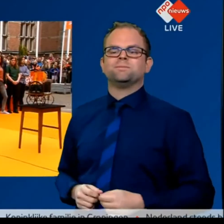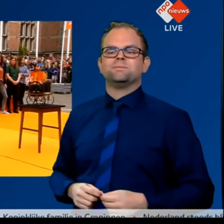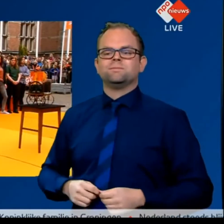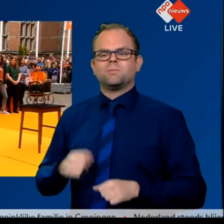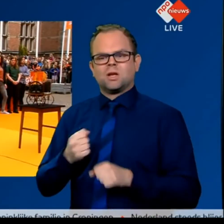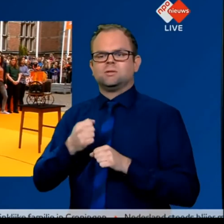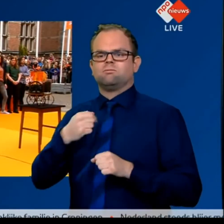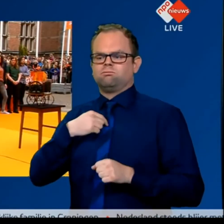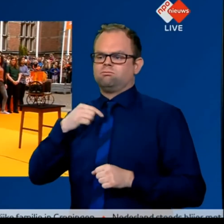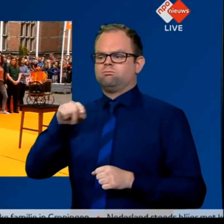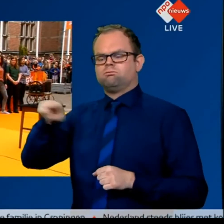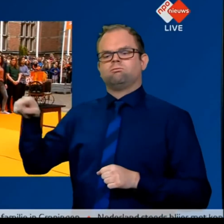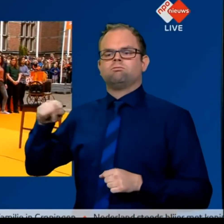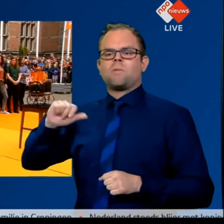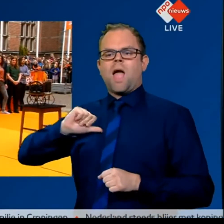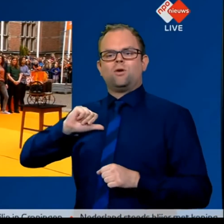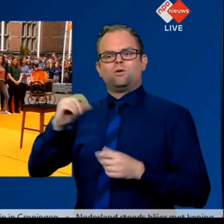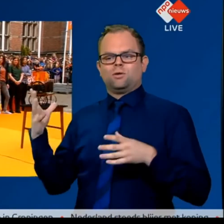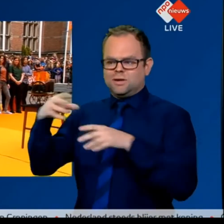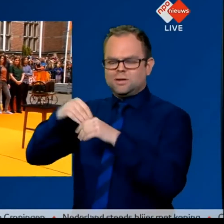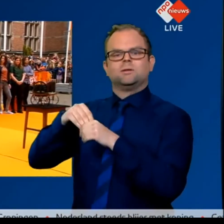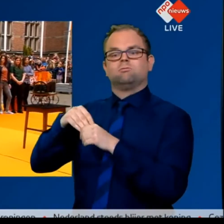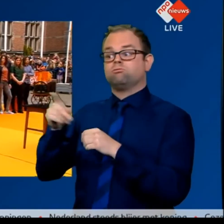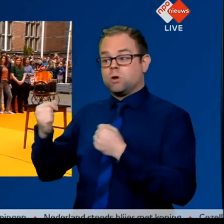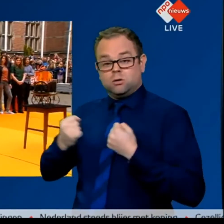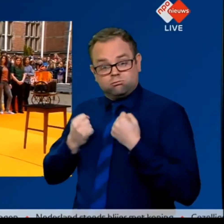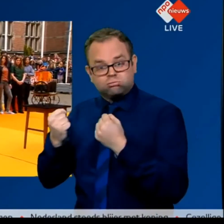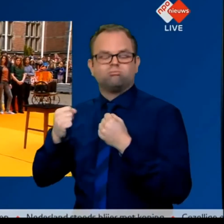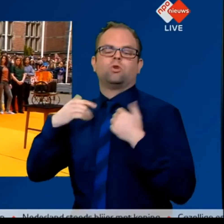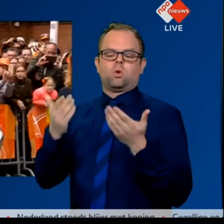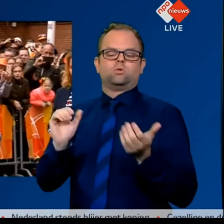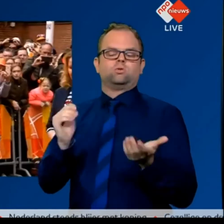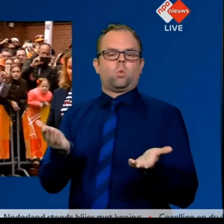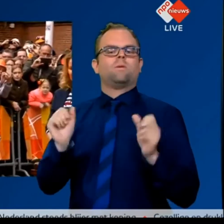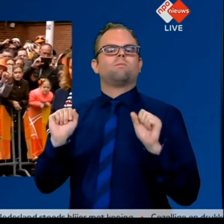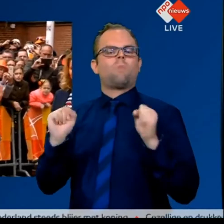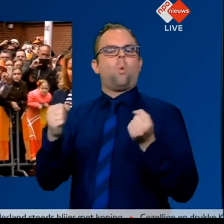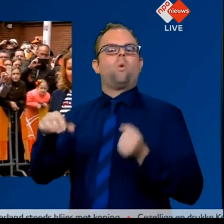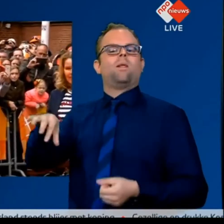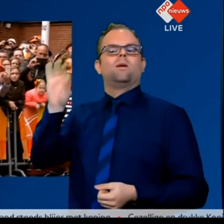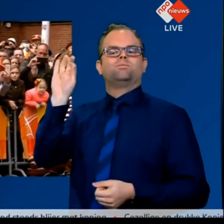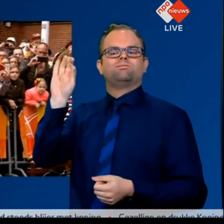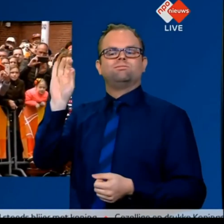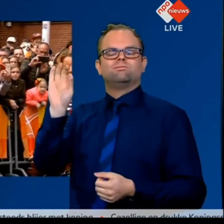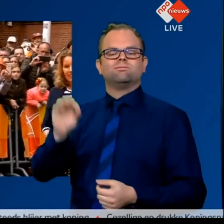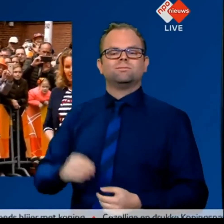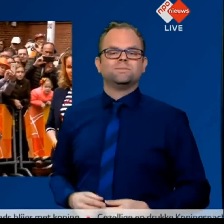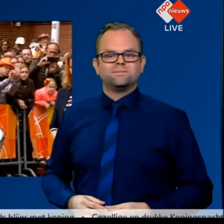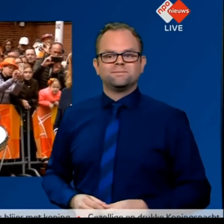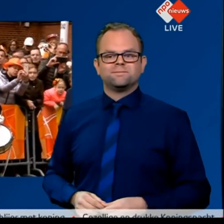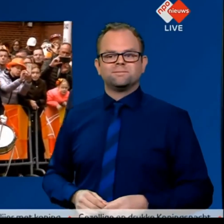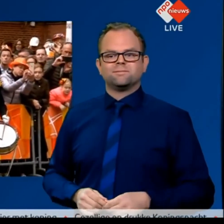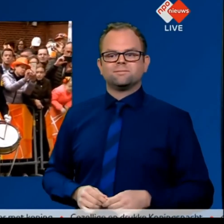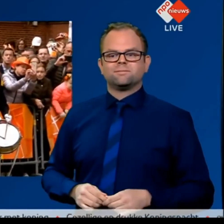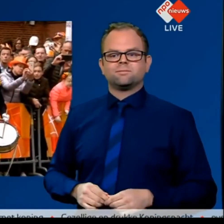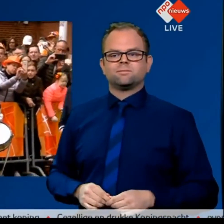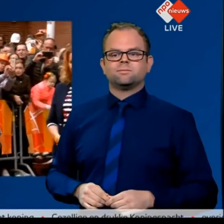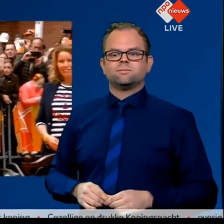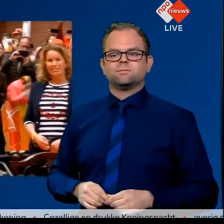hebben. Het is een groot voorrecht. Elke dag met deze jonge talenten te mogen werken.